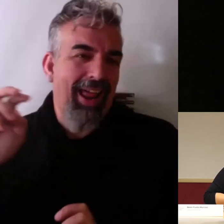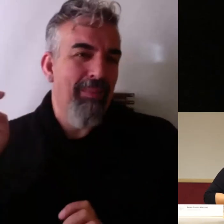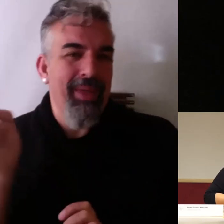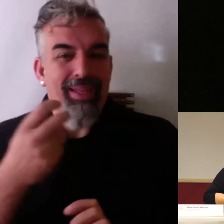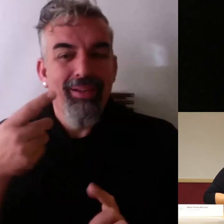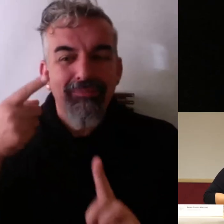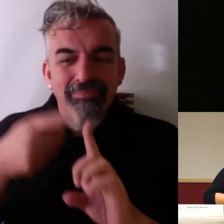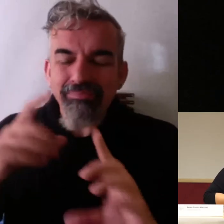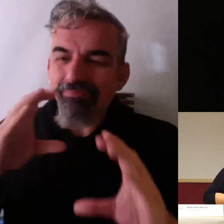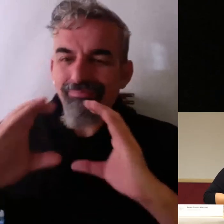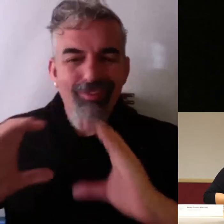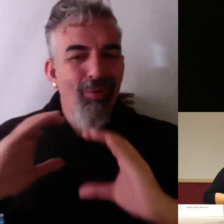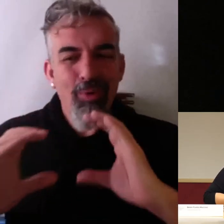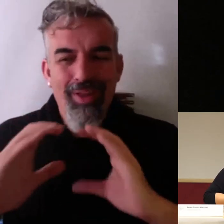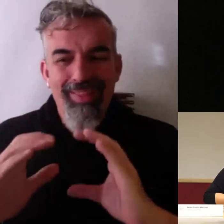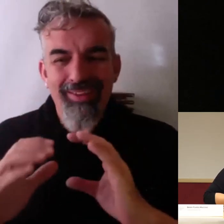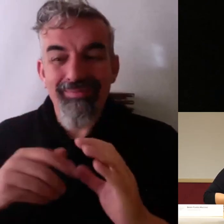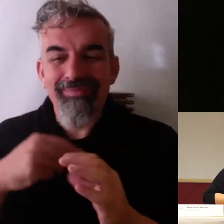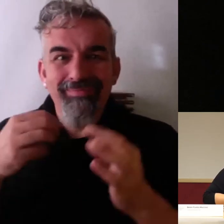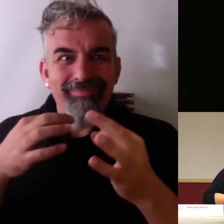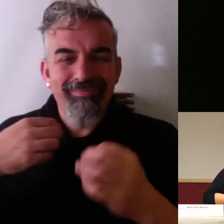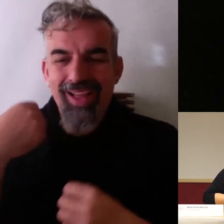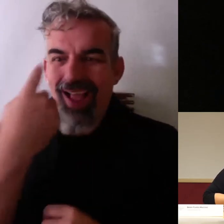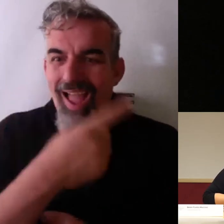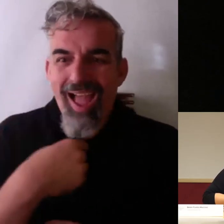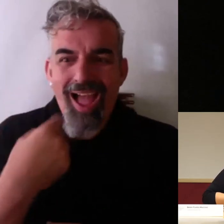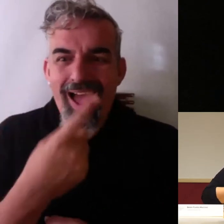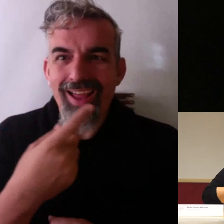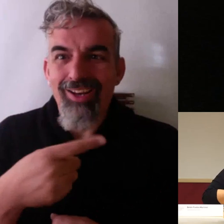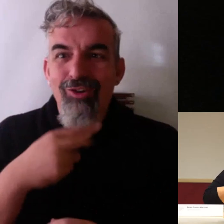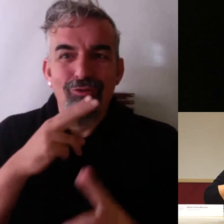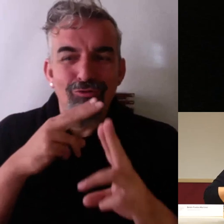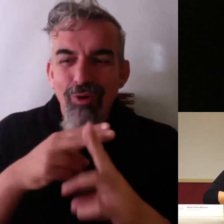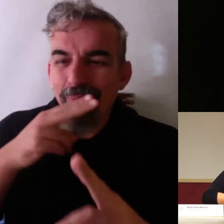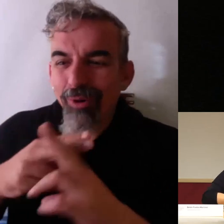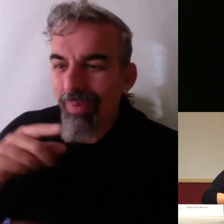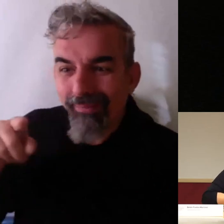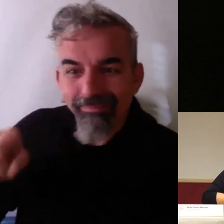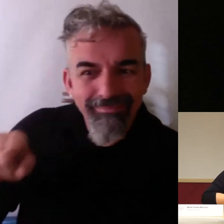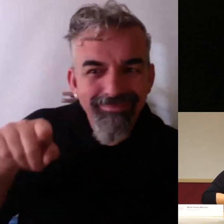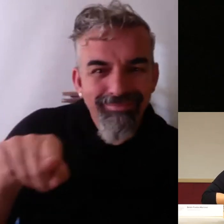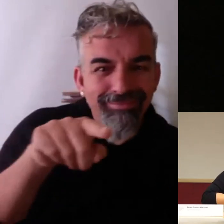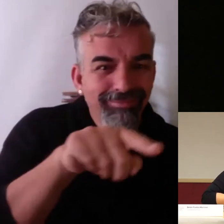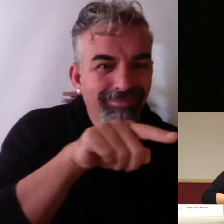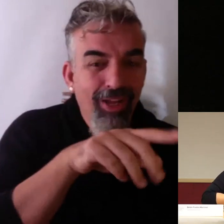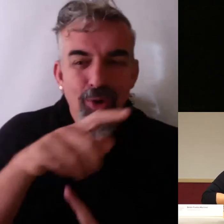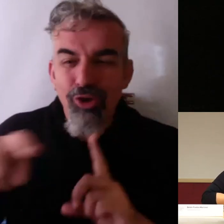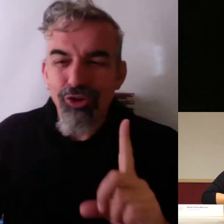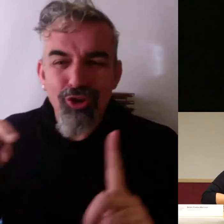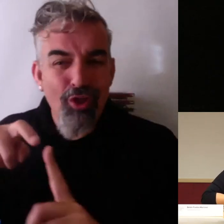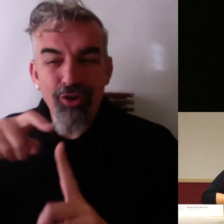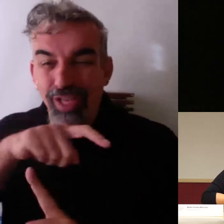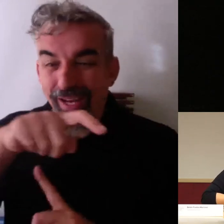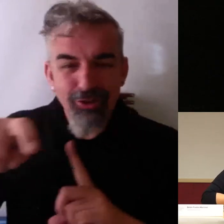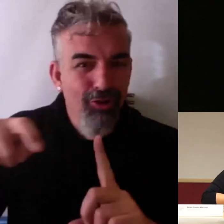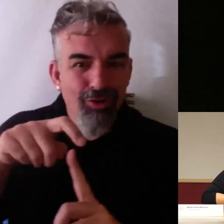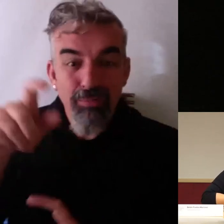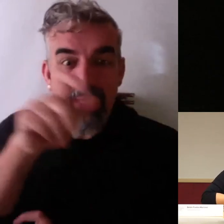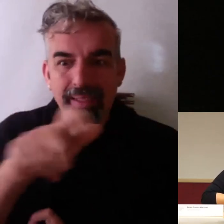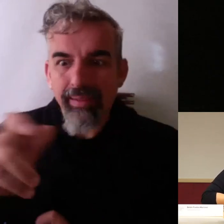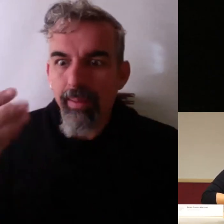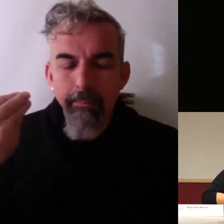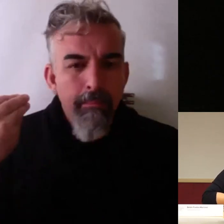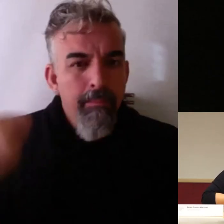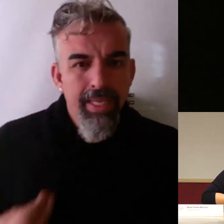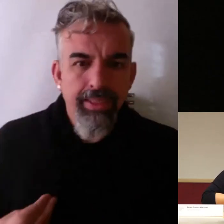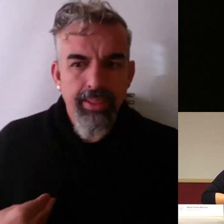he dicho es que veo las mismas caras es que a todos os podría saludar por vuestros nombres porque es que todos los años veo a la misma gente hay